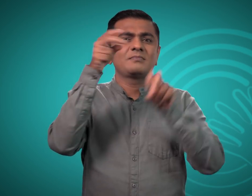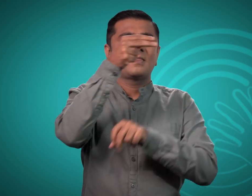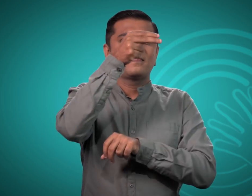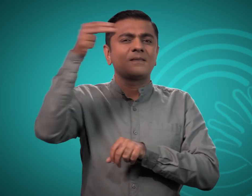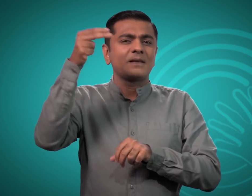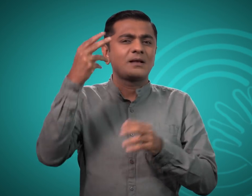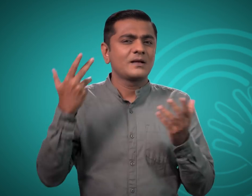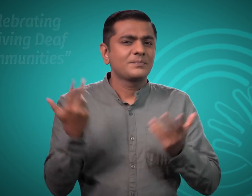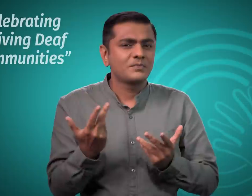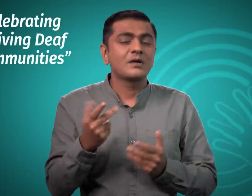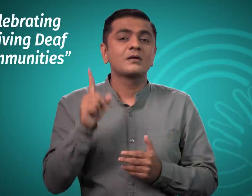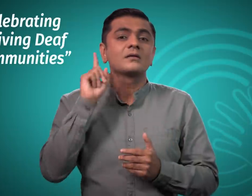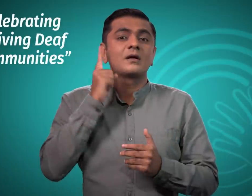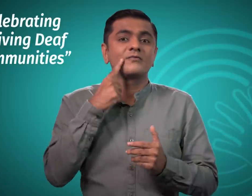Celebrating Thriving Deaf